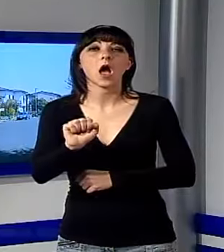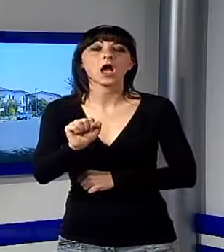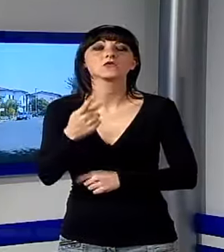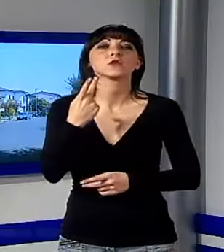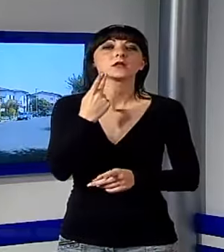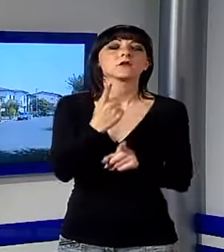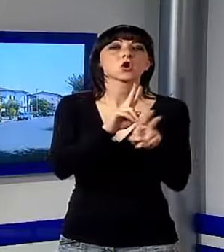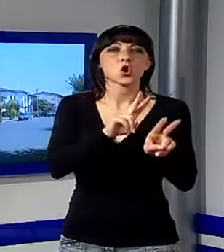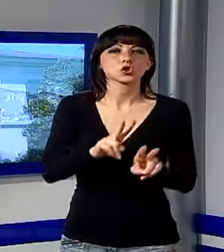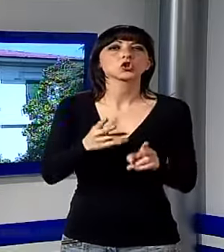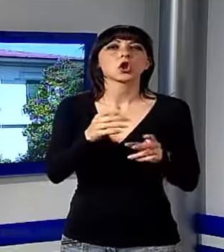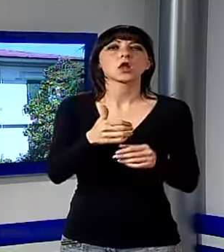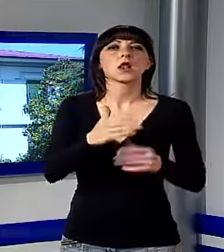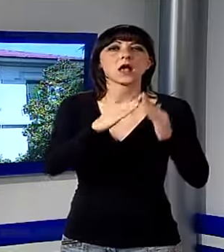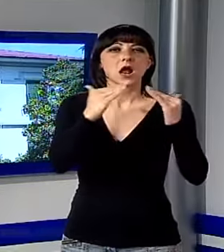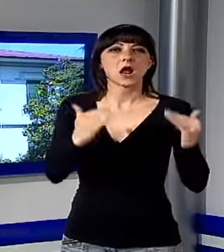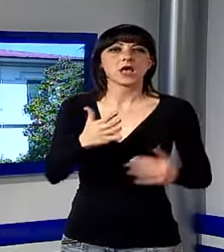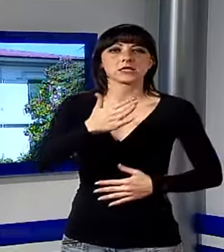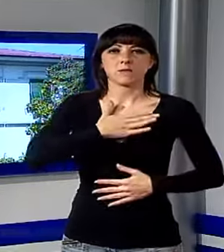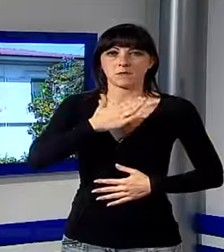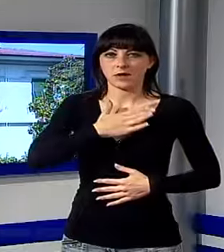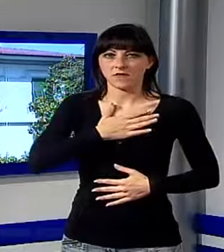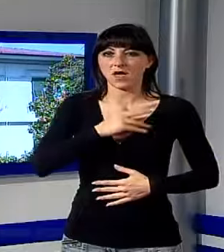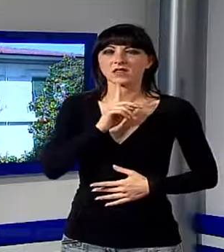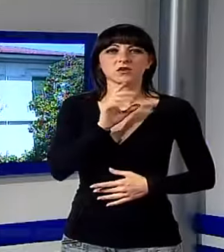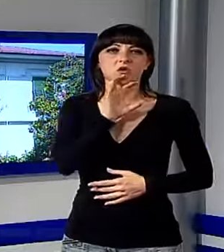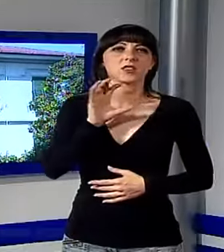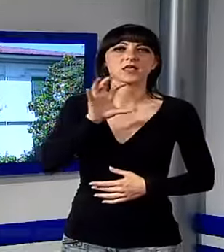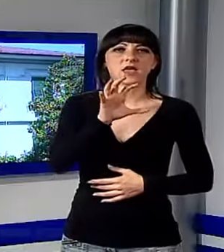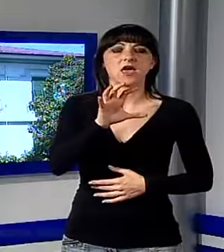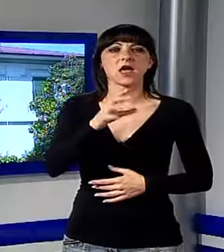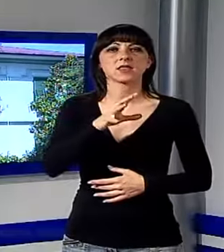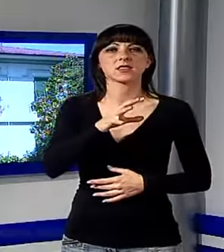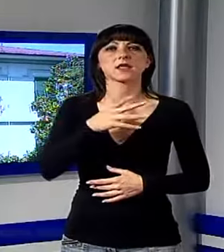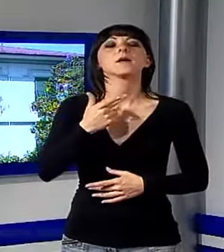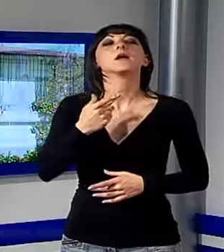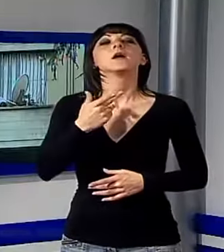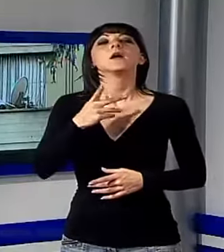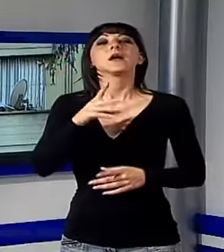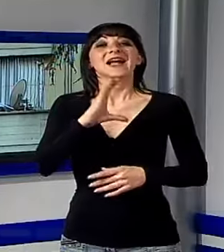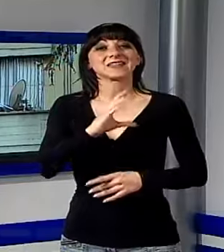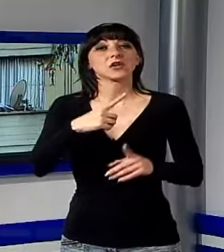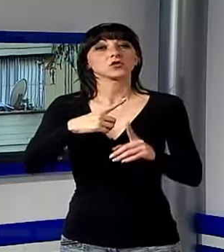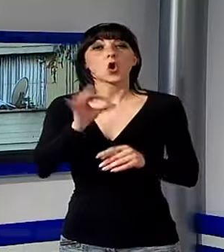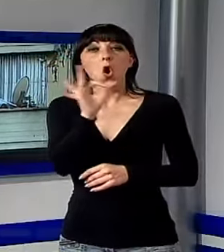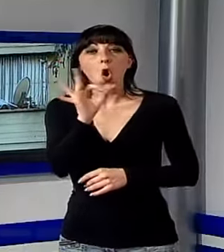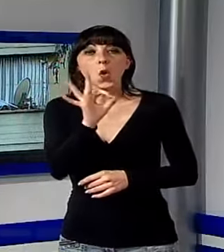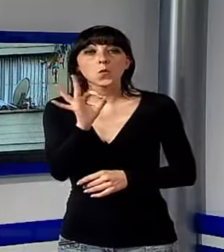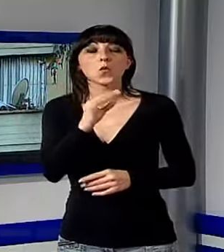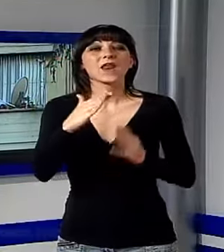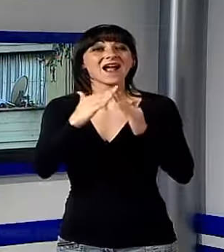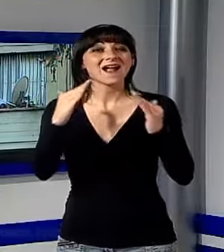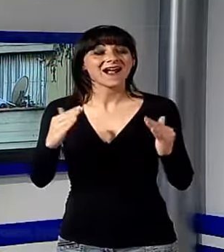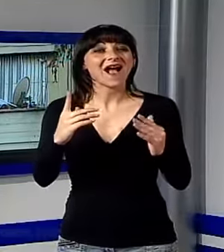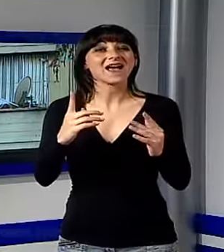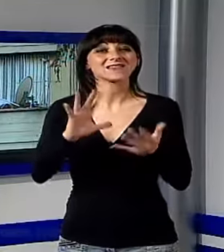unità immobiliari di proprietà privata non dichiarate in catasto, oppure di unità immobiliari che presentano situazioni di fatto